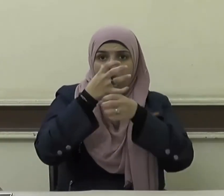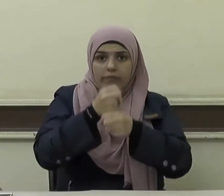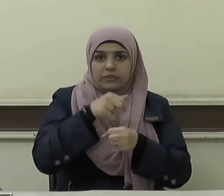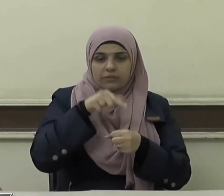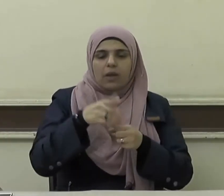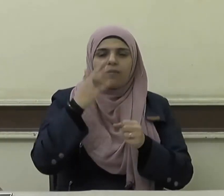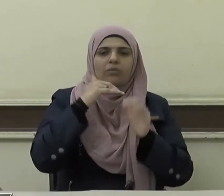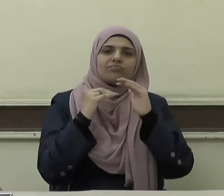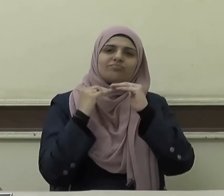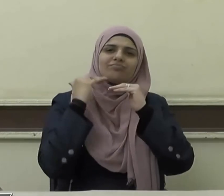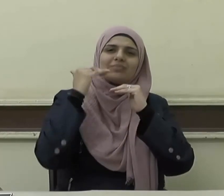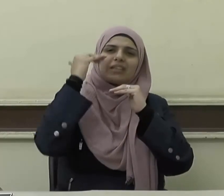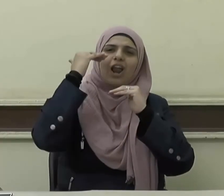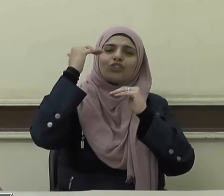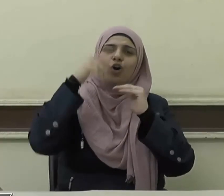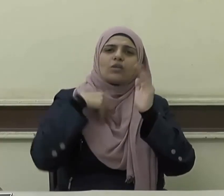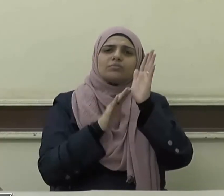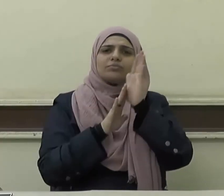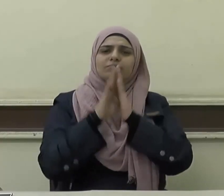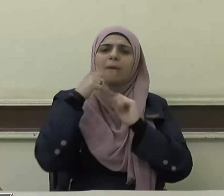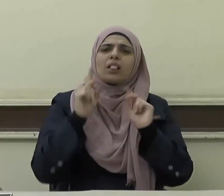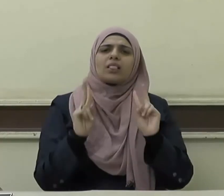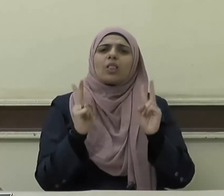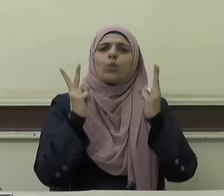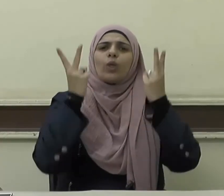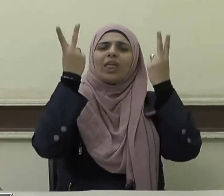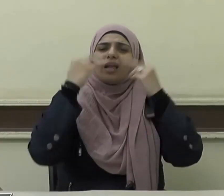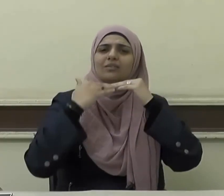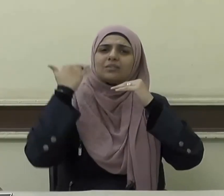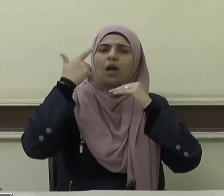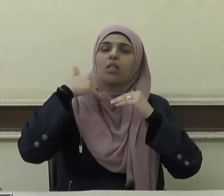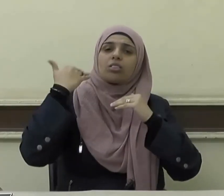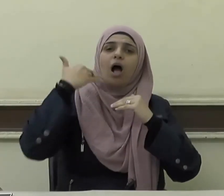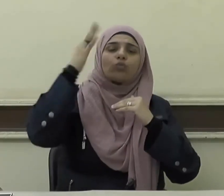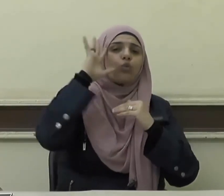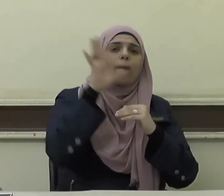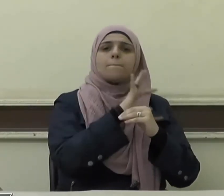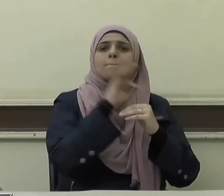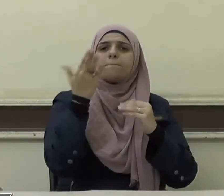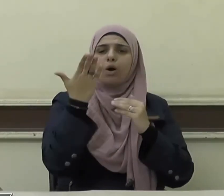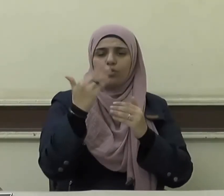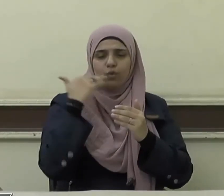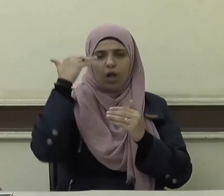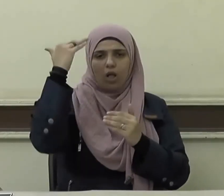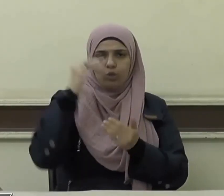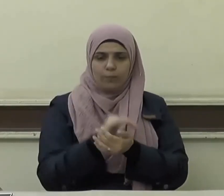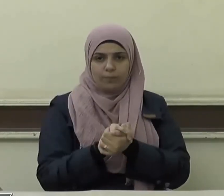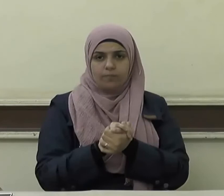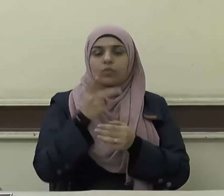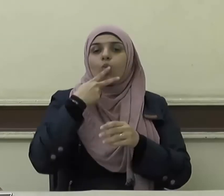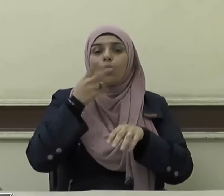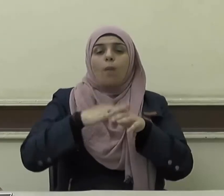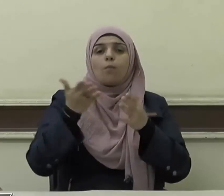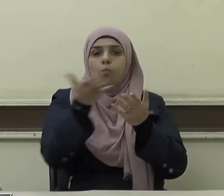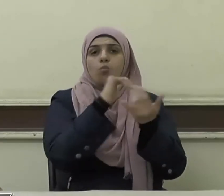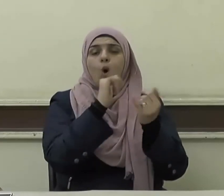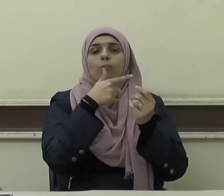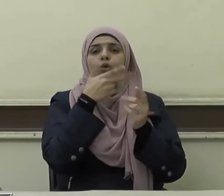بلغت منزلتها من التطور والتحضر والتقدم وتلك